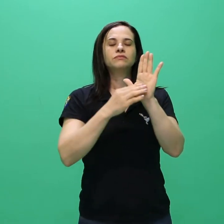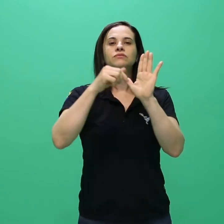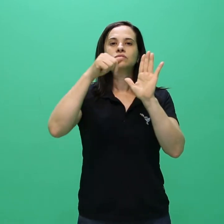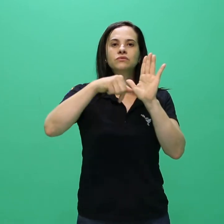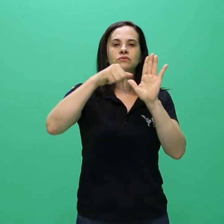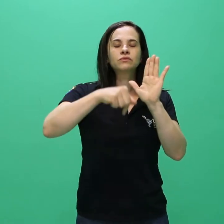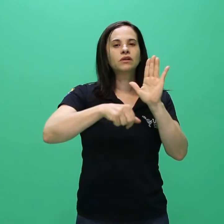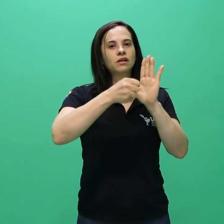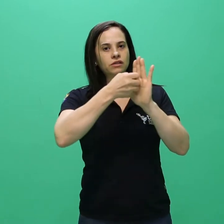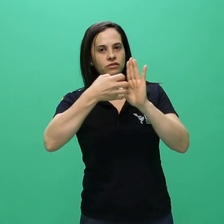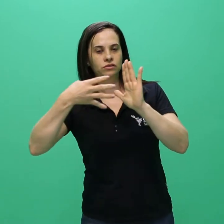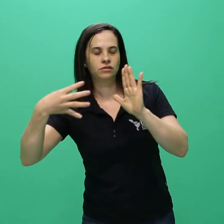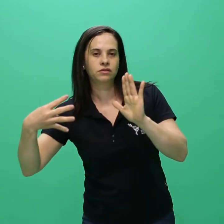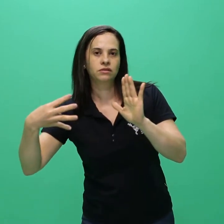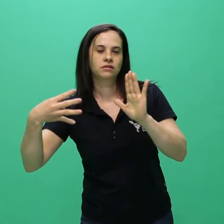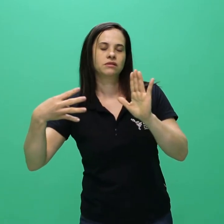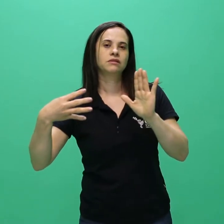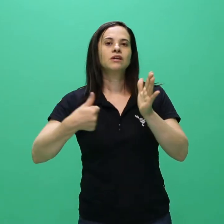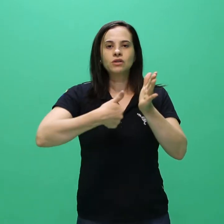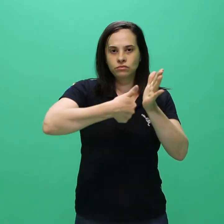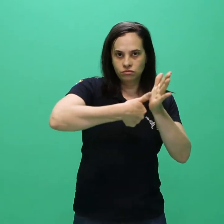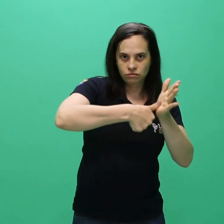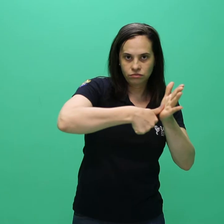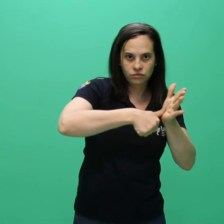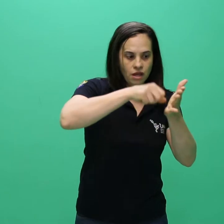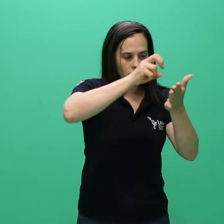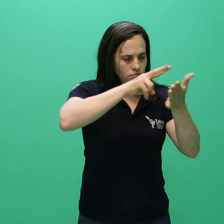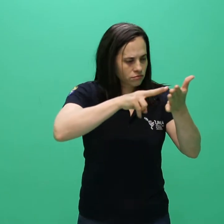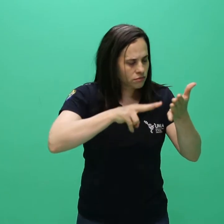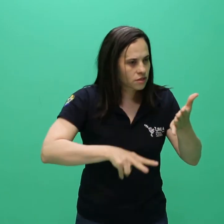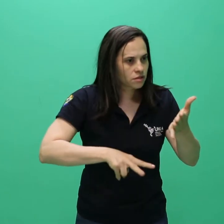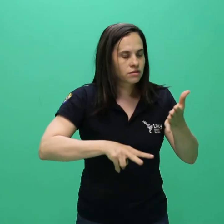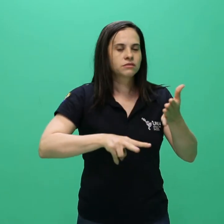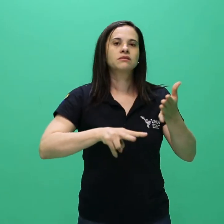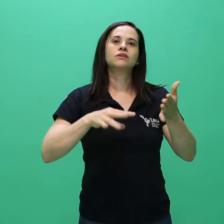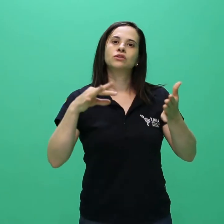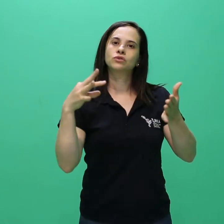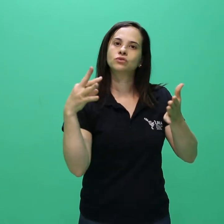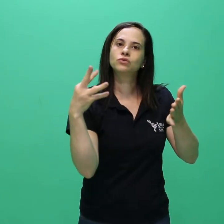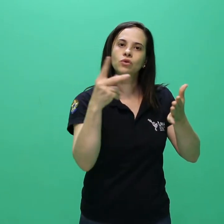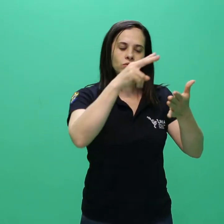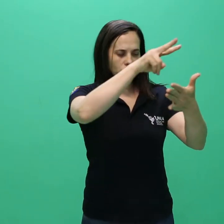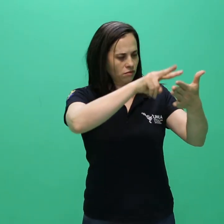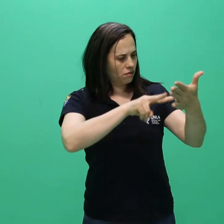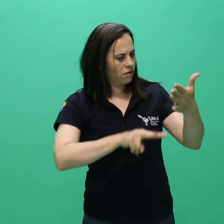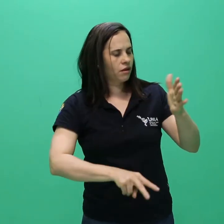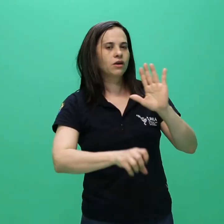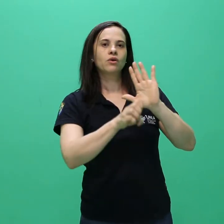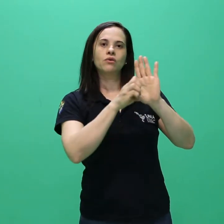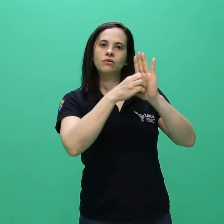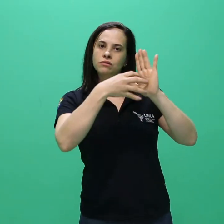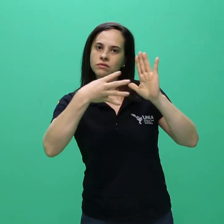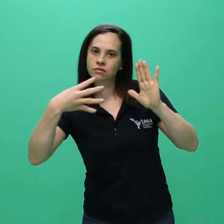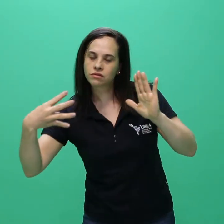provenientes desse edital e sua inscrição implicará na aceitação das normas aqui